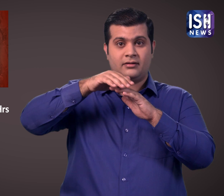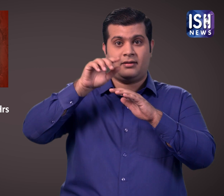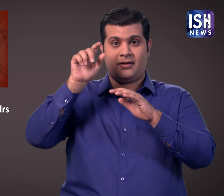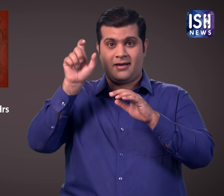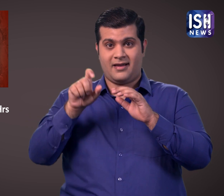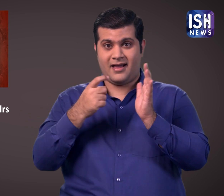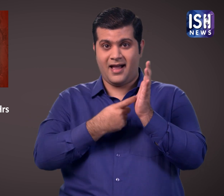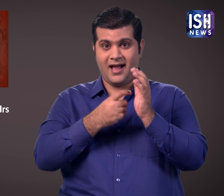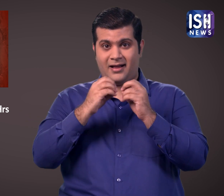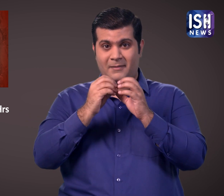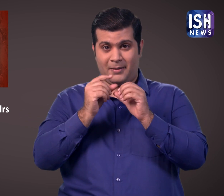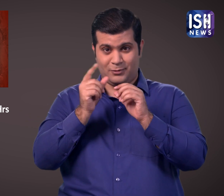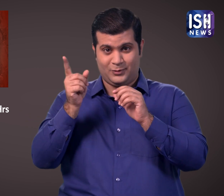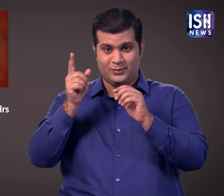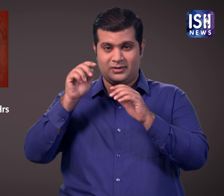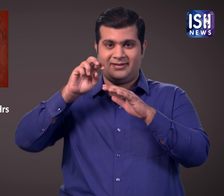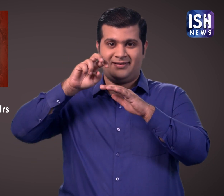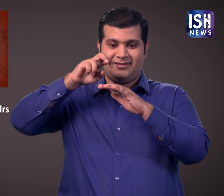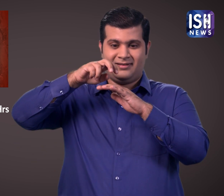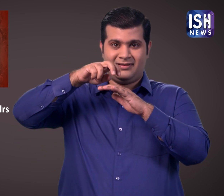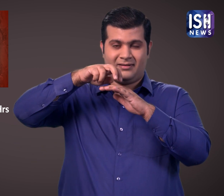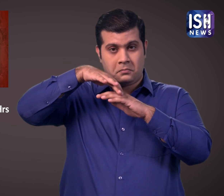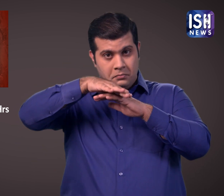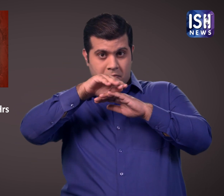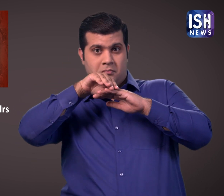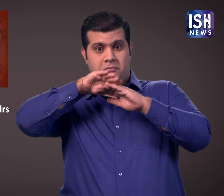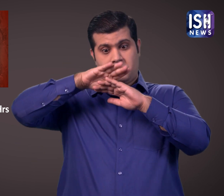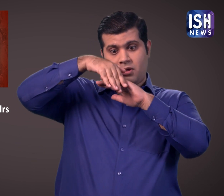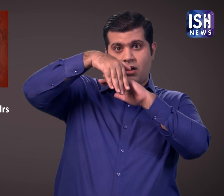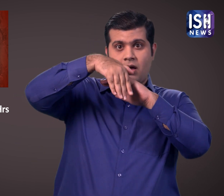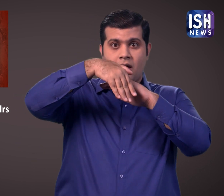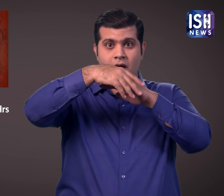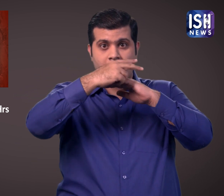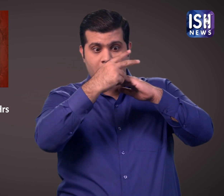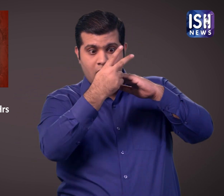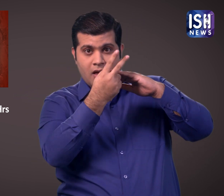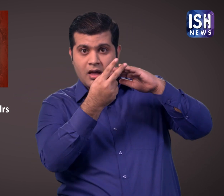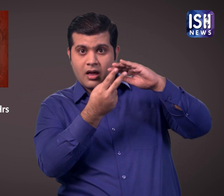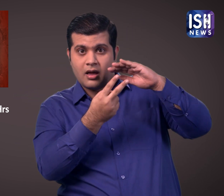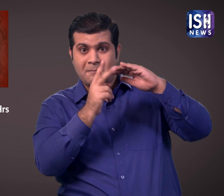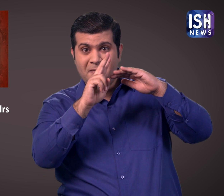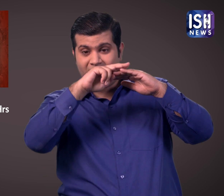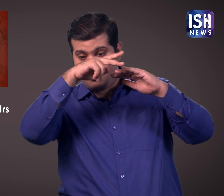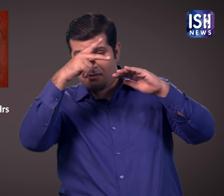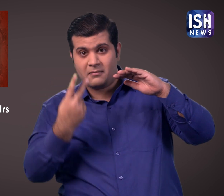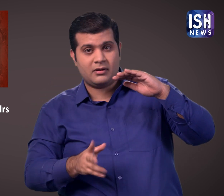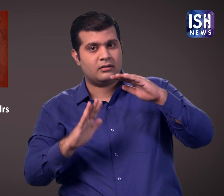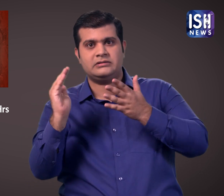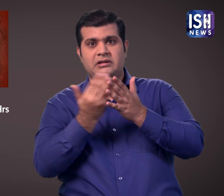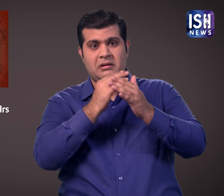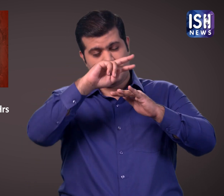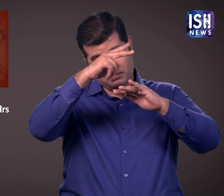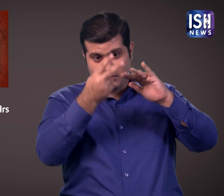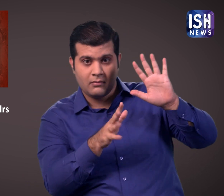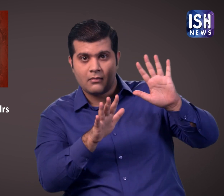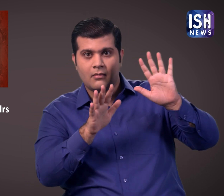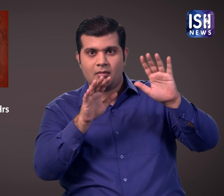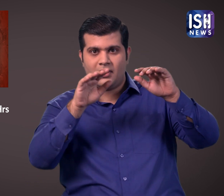शिकर्बर पहुचने के बाद जब उन्होंने नीचे की और उतरना शुरू किया तो आर बाबू फिसल कर गिर गया पहाड से